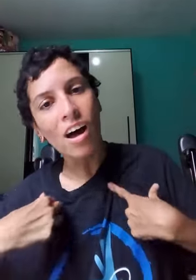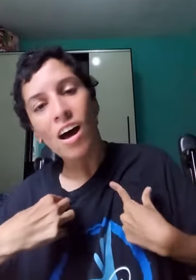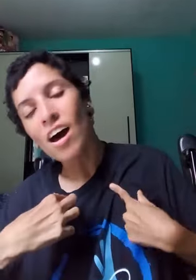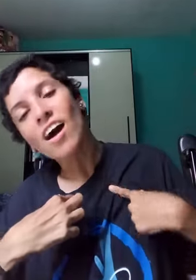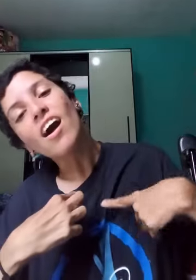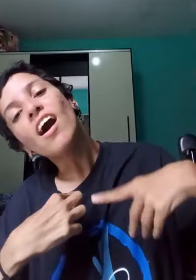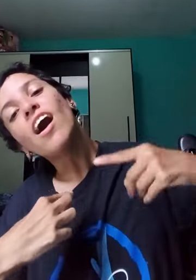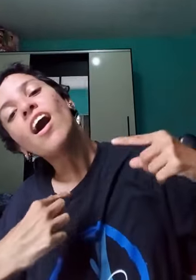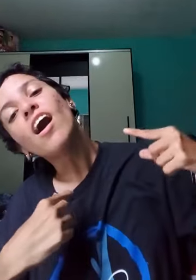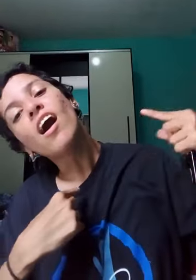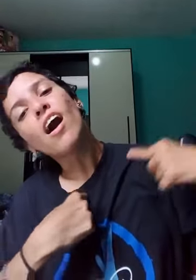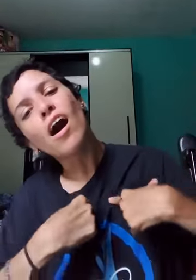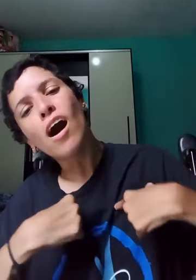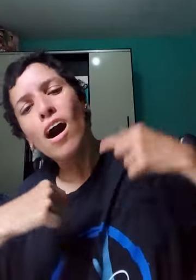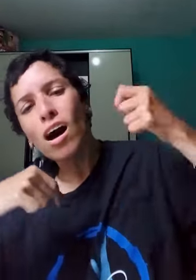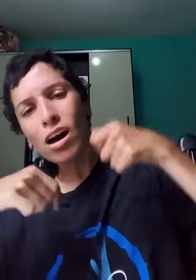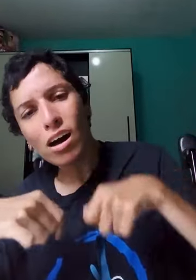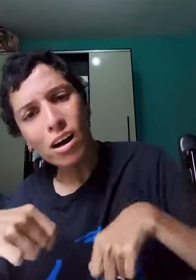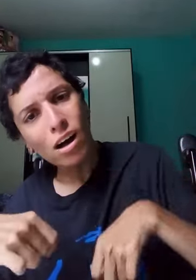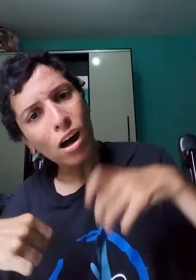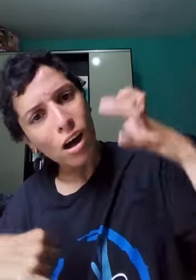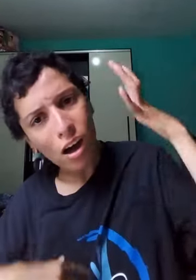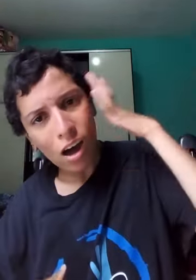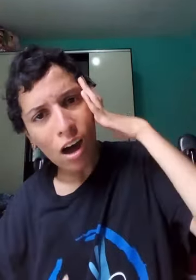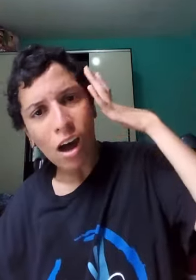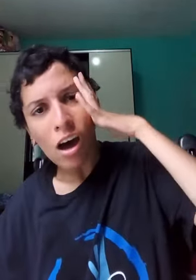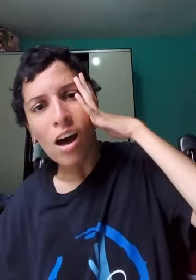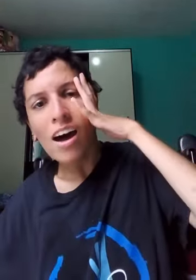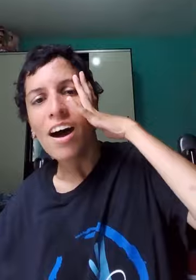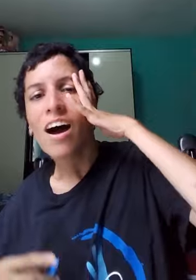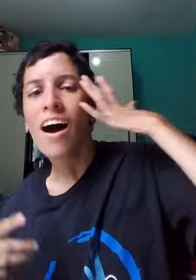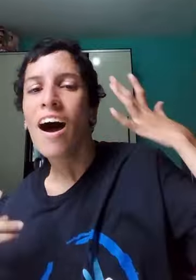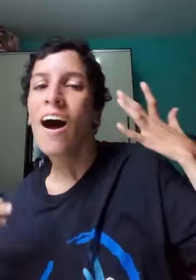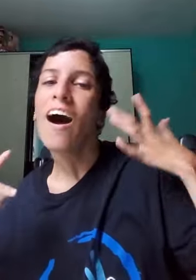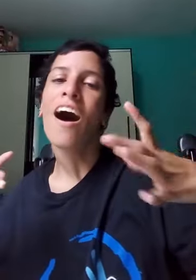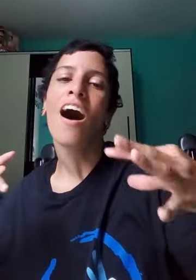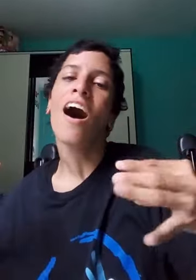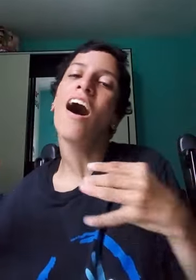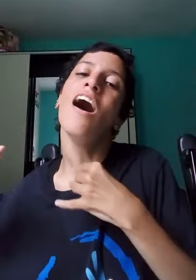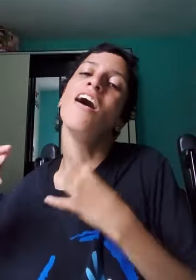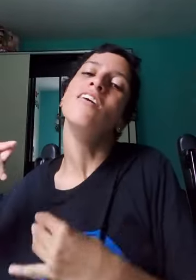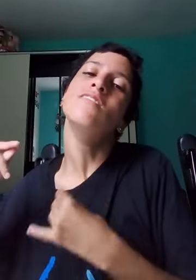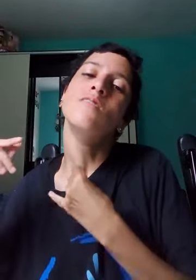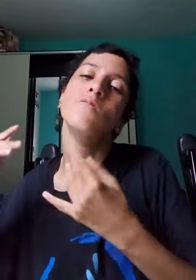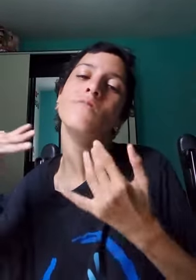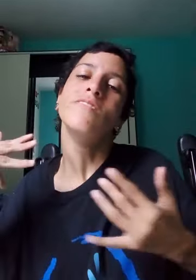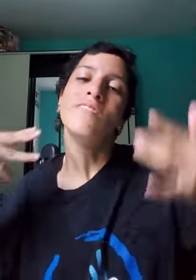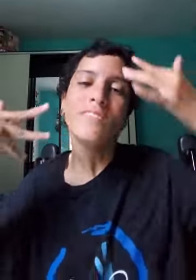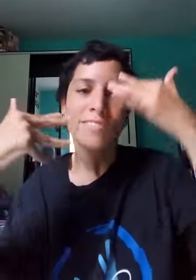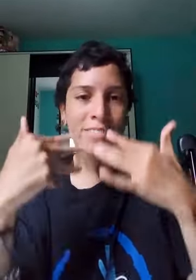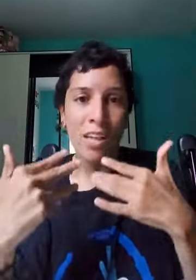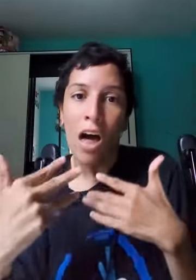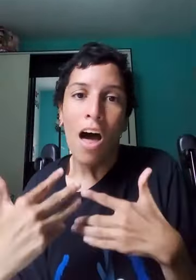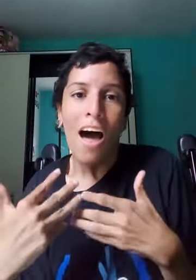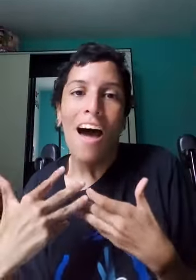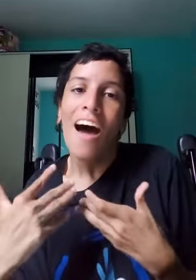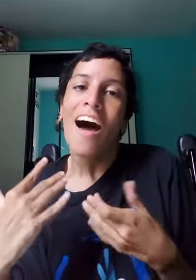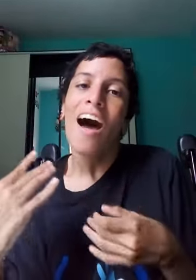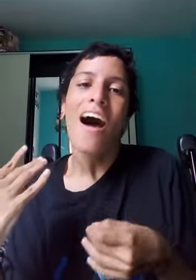Eu preciso saber da sua vida Peço a